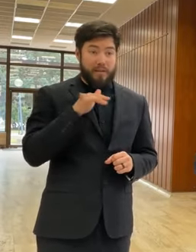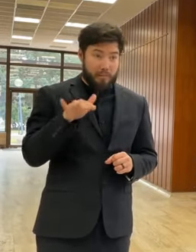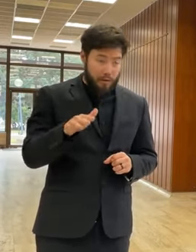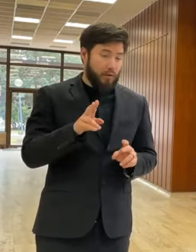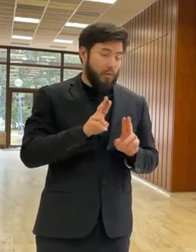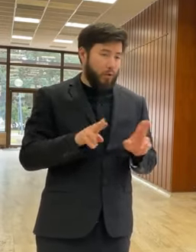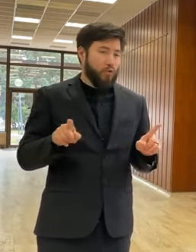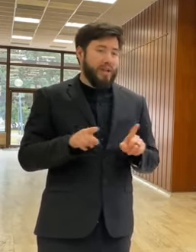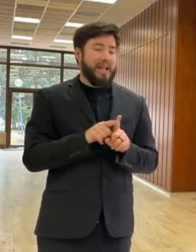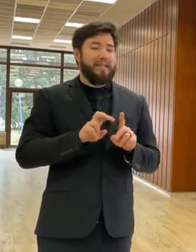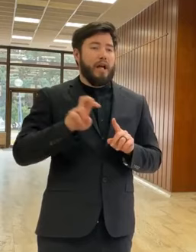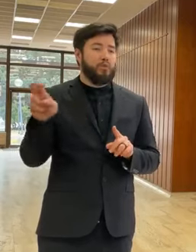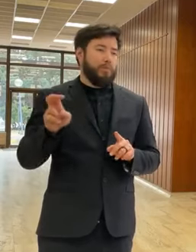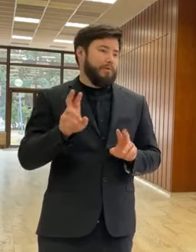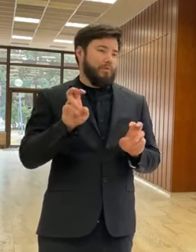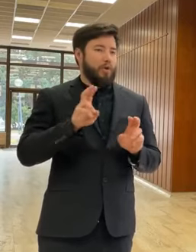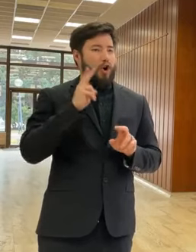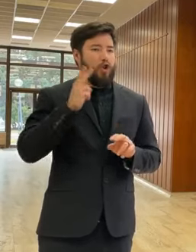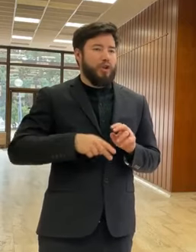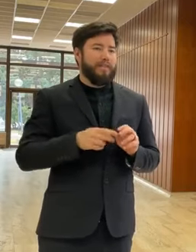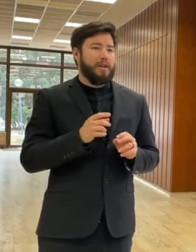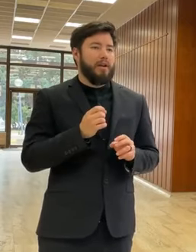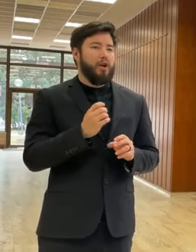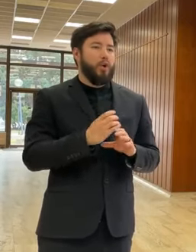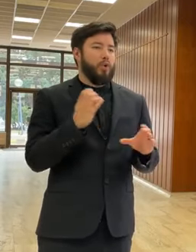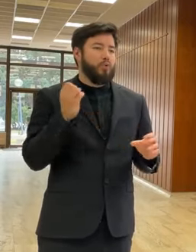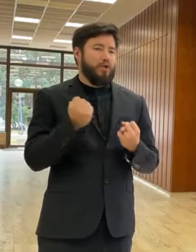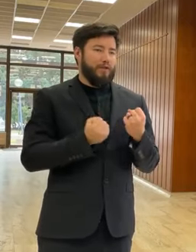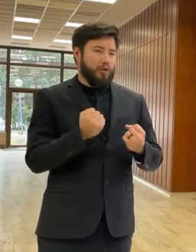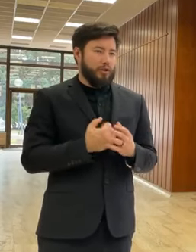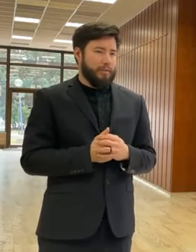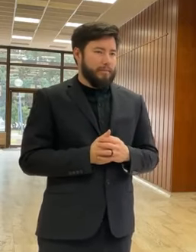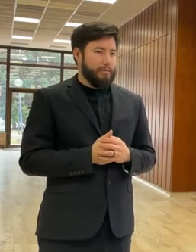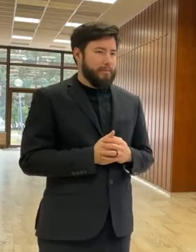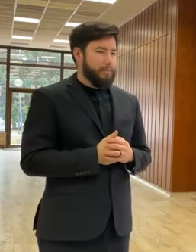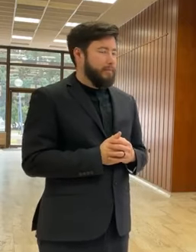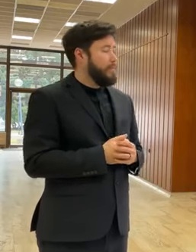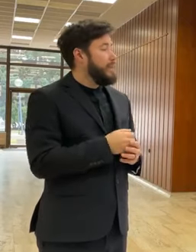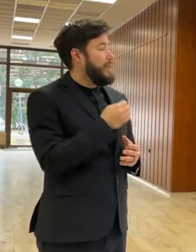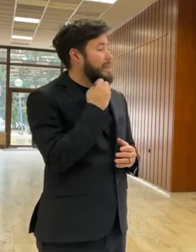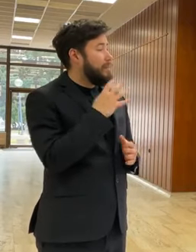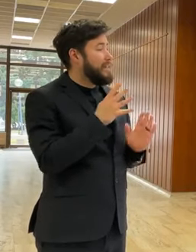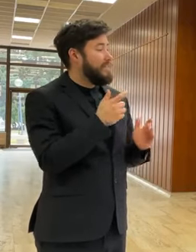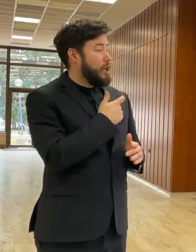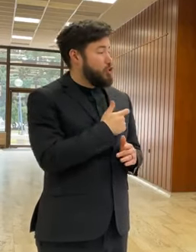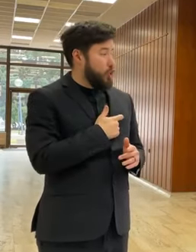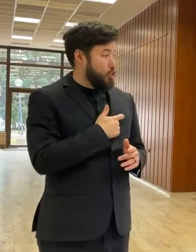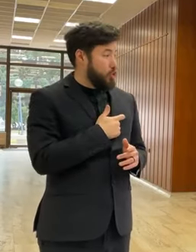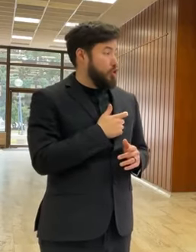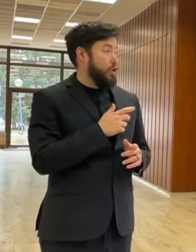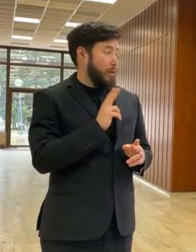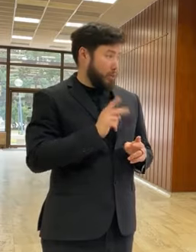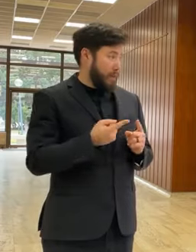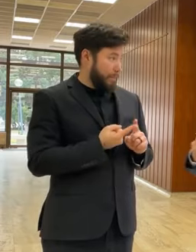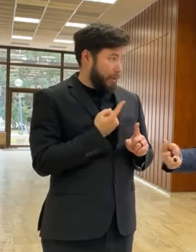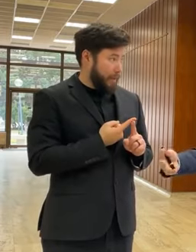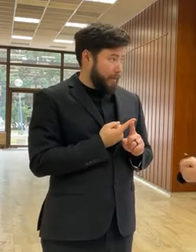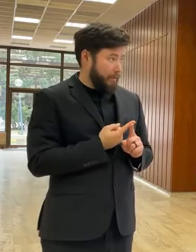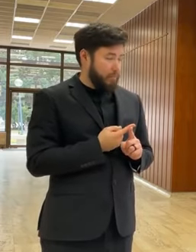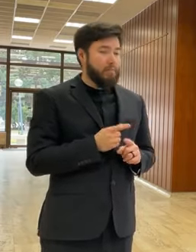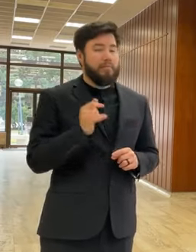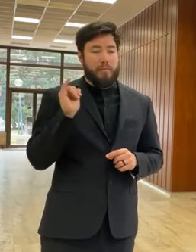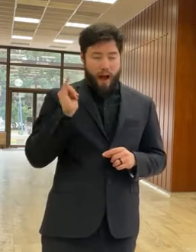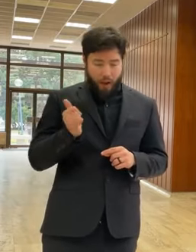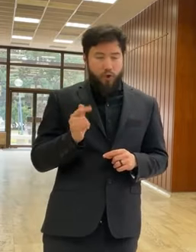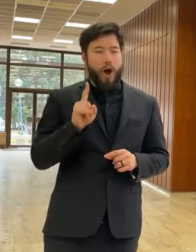potom rovno nastúpiť ako hotoví výrúšen vodiči. A oni budú musieť spĺniť nejaké podmienky, aby sa mohli uchádzať ako 19 roční od Samozrejme, len tie podmienky už nie sú